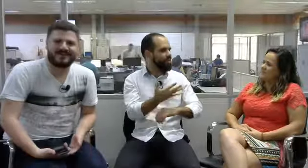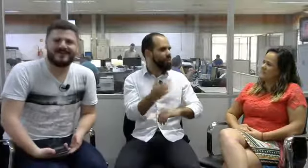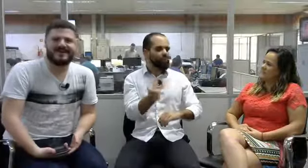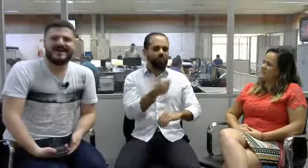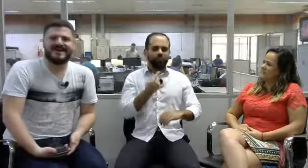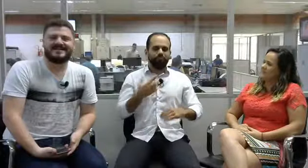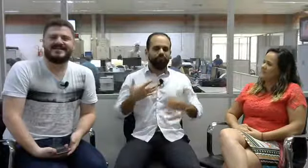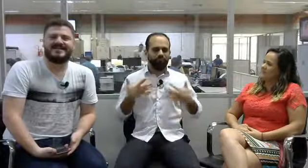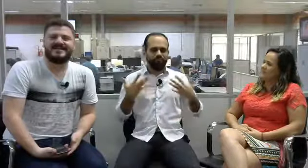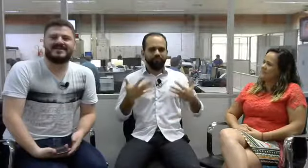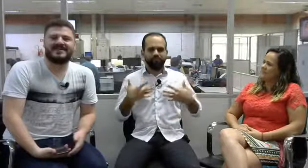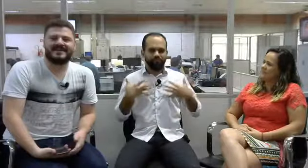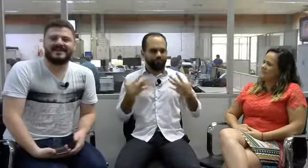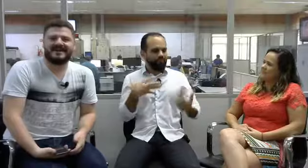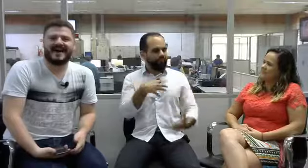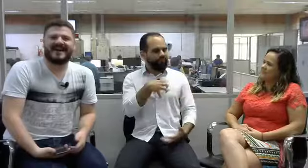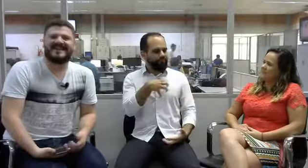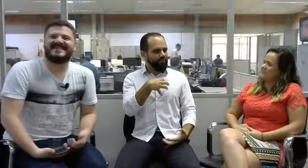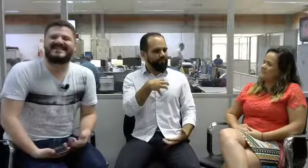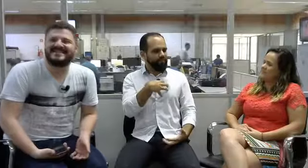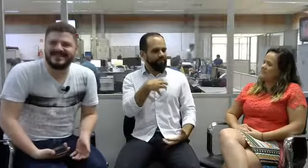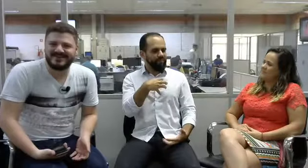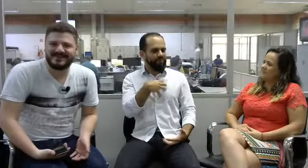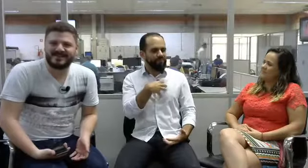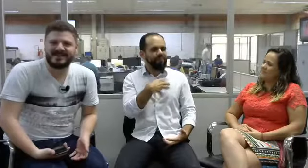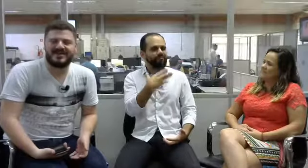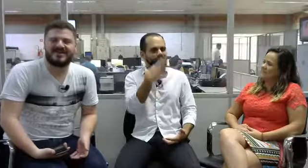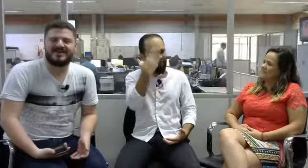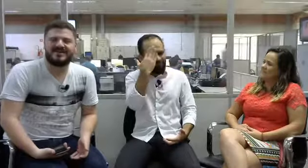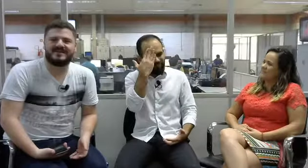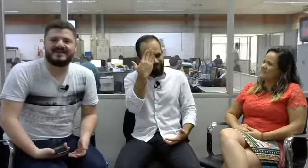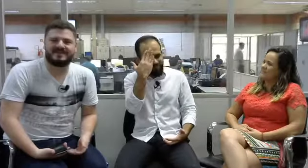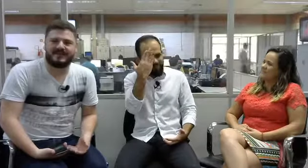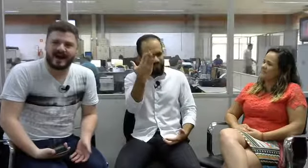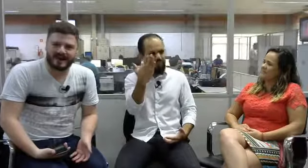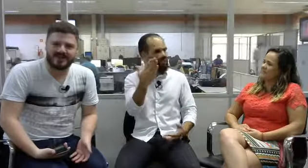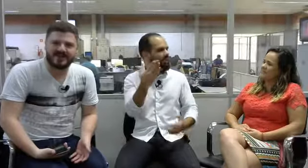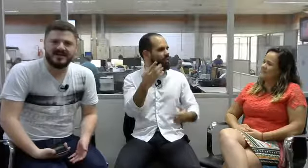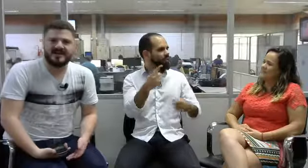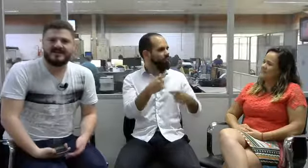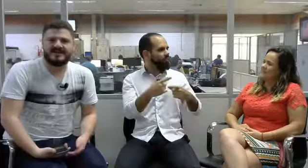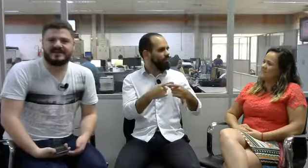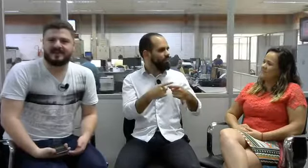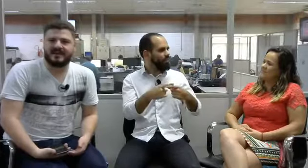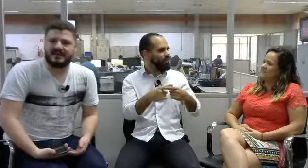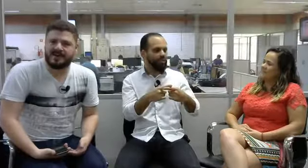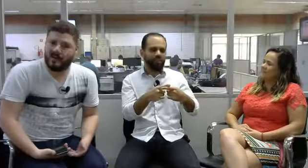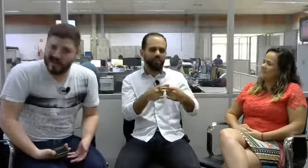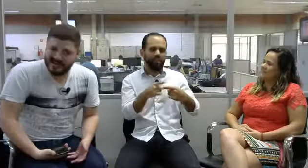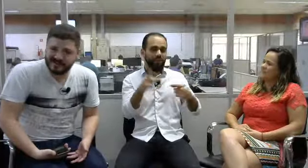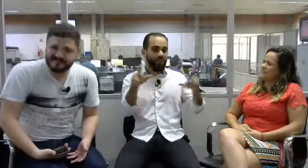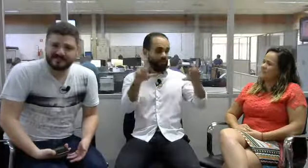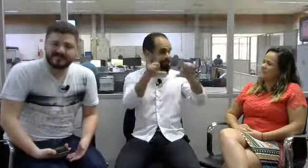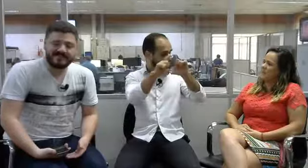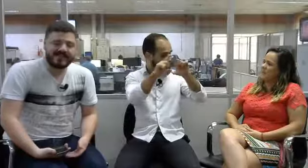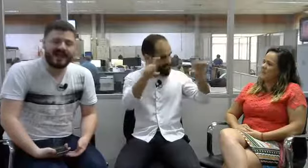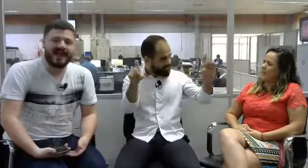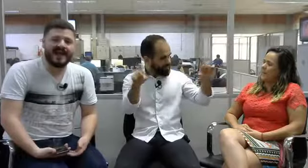extremamente agradecido de fazer parte desse programa hoje, que